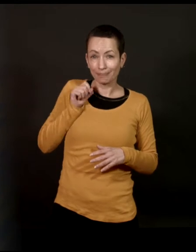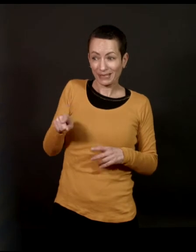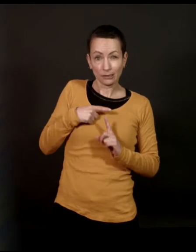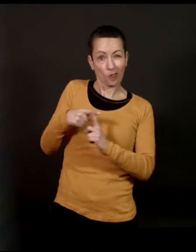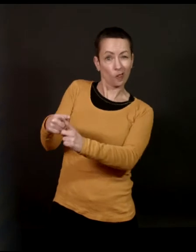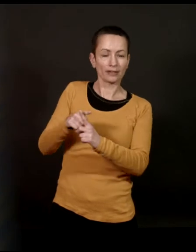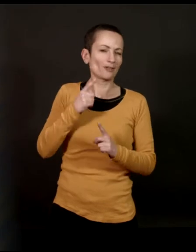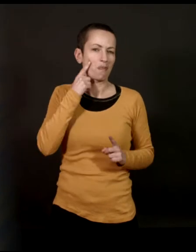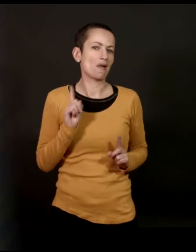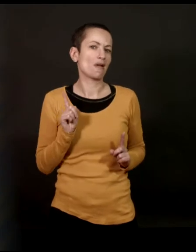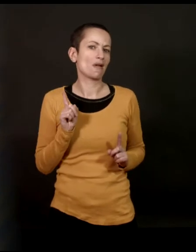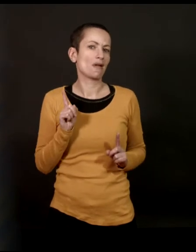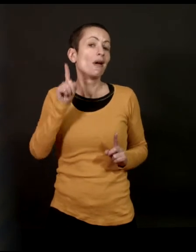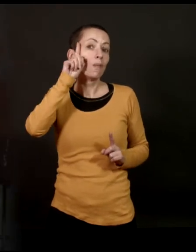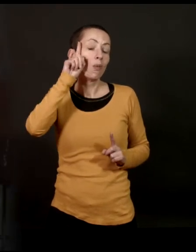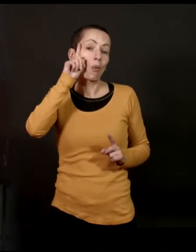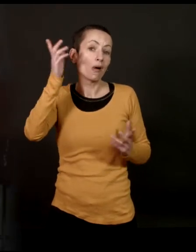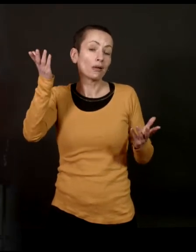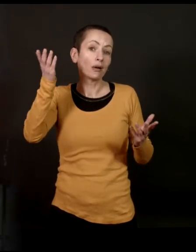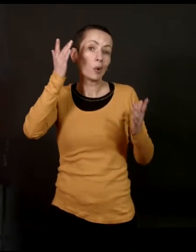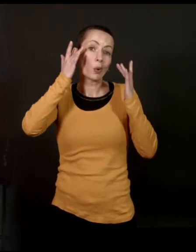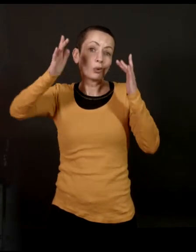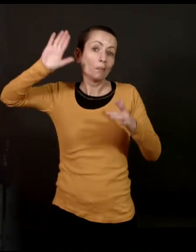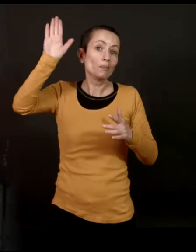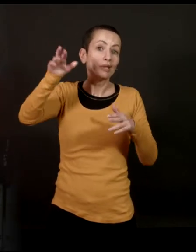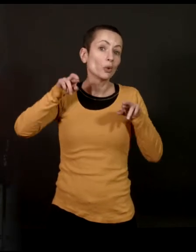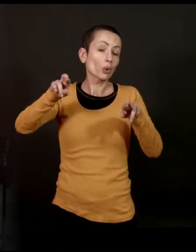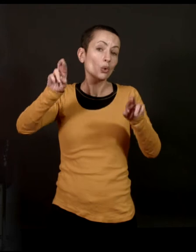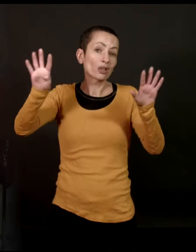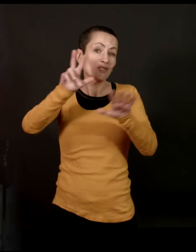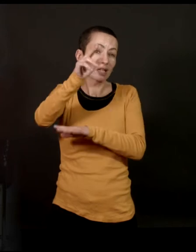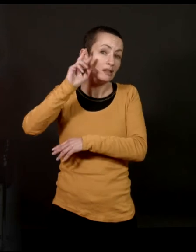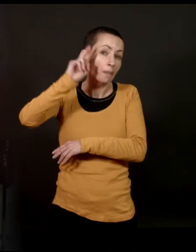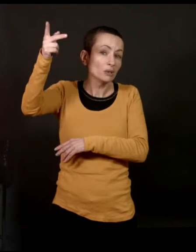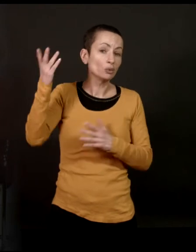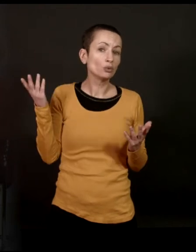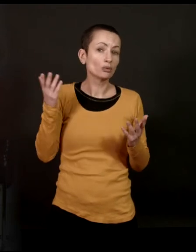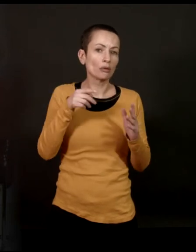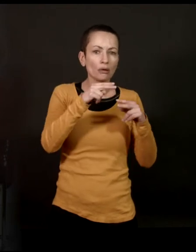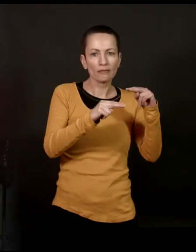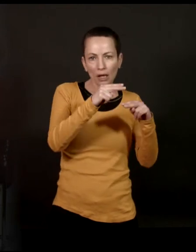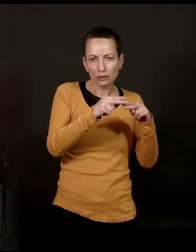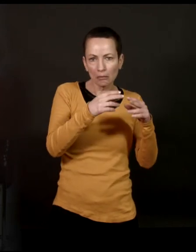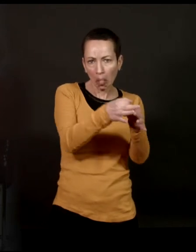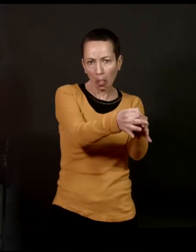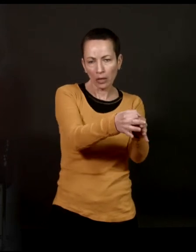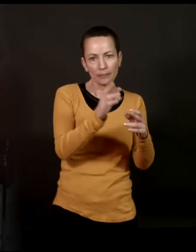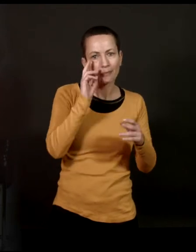tombé sur le dos de Thomas Saint. Mais parce que c une culture urbaine dont on a davantage d'habitude à Aubervilliers qu'à Montréal-Lacluse.